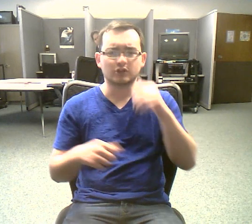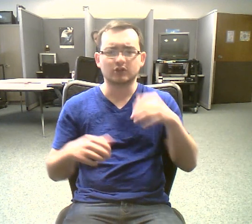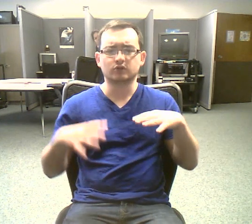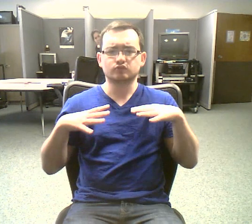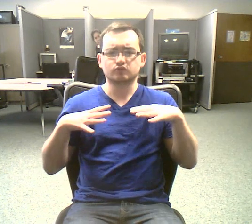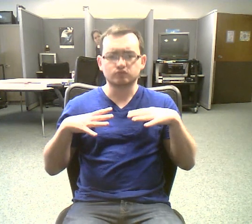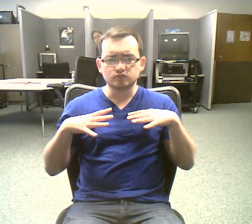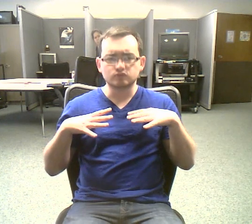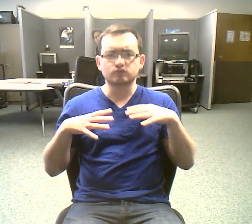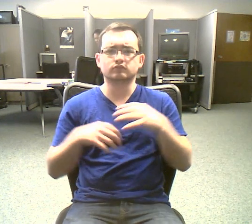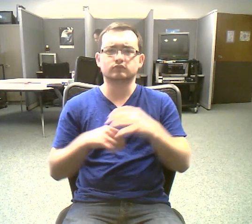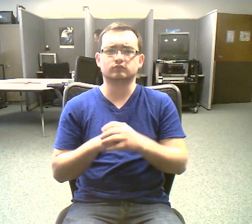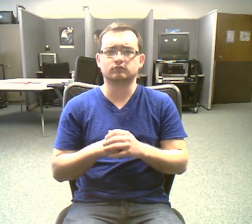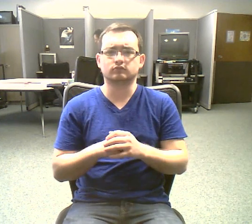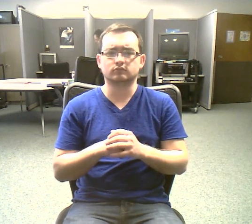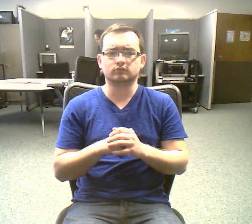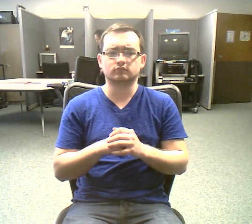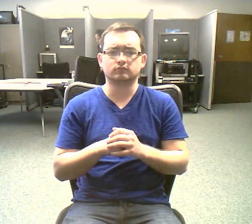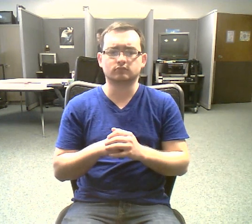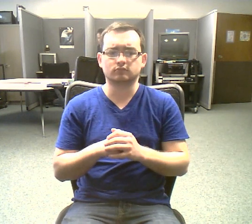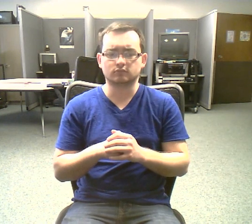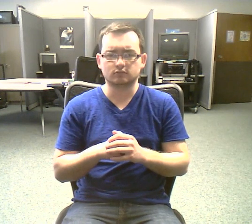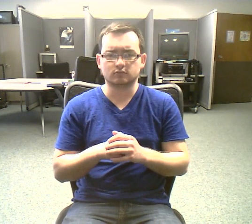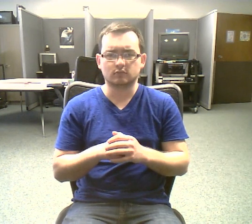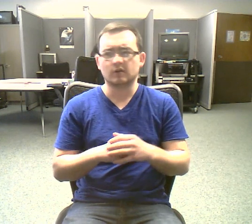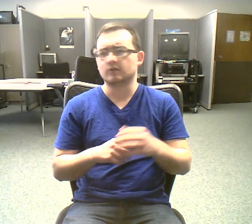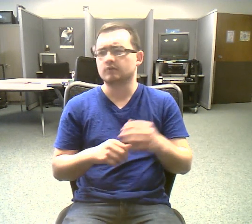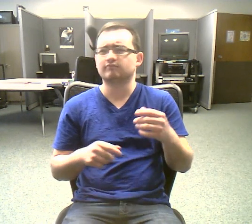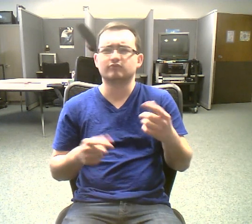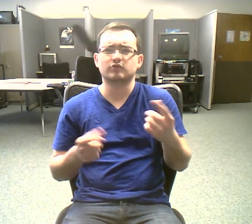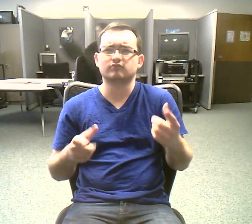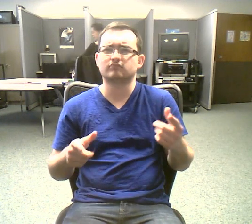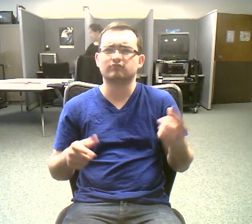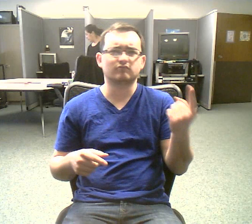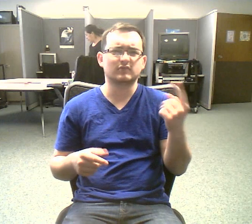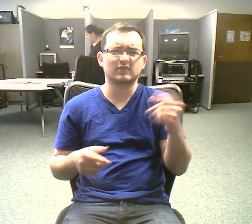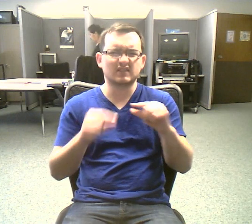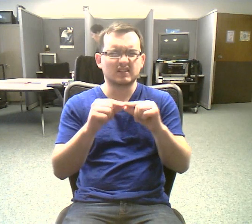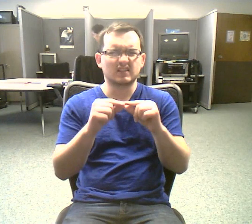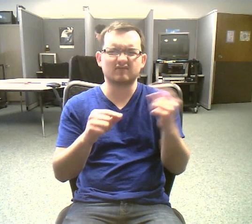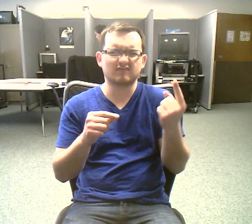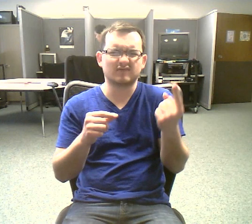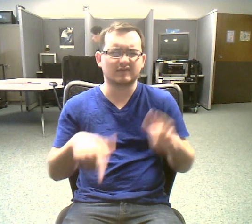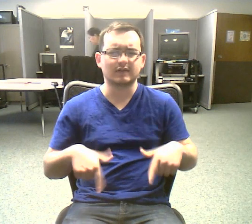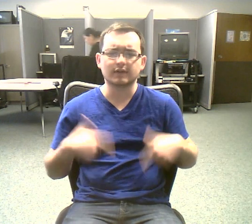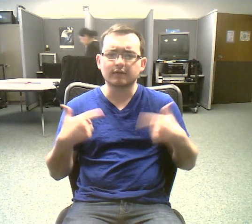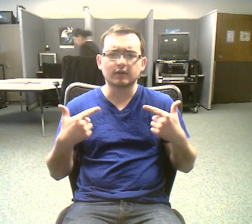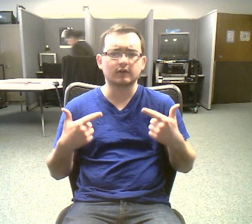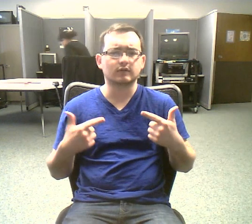It's just going about its business of just surviving and making sure it has all the nutrients and energy it needs.